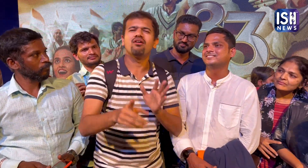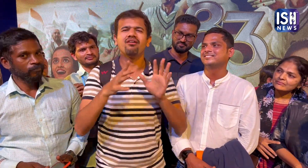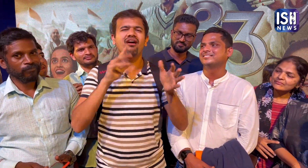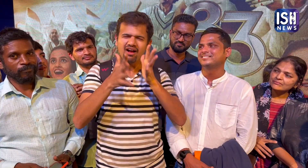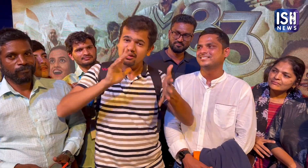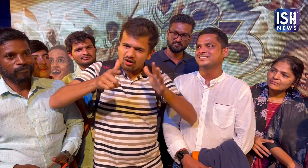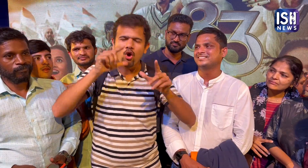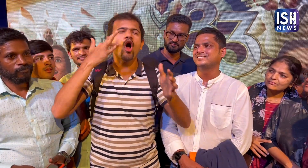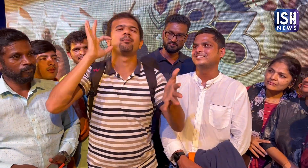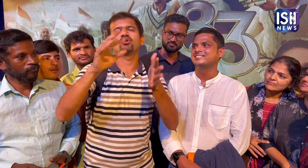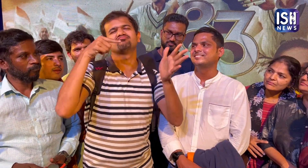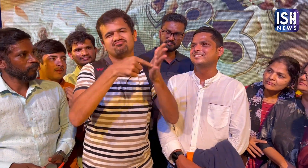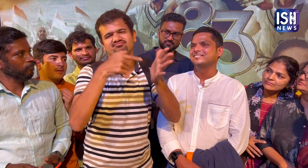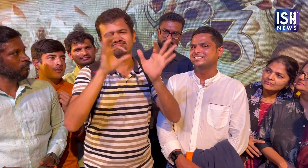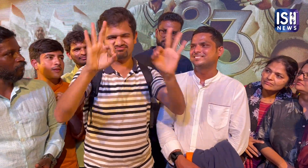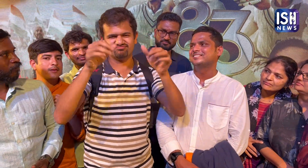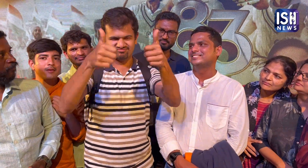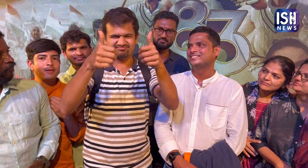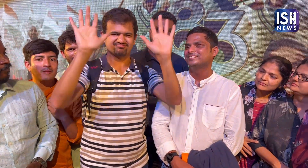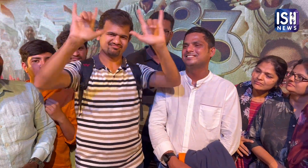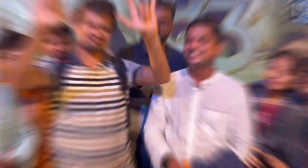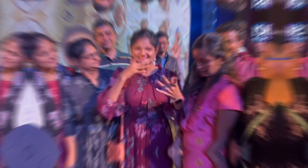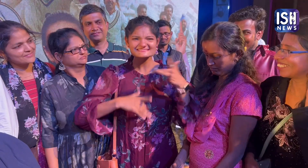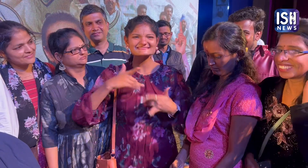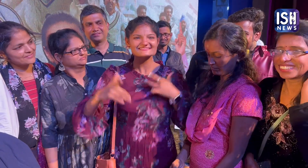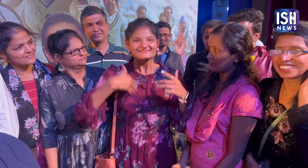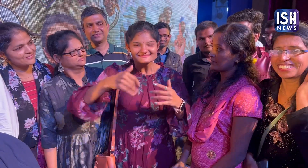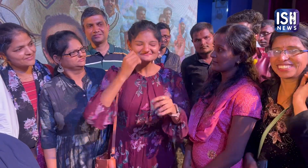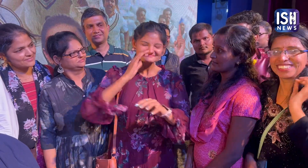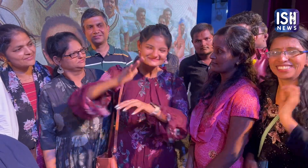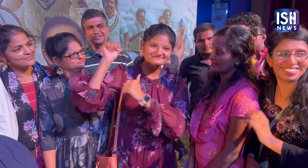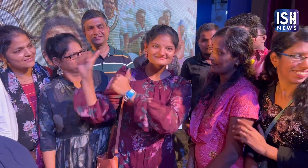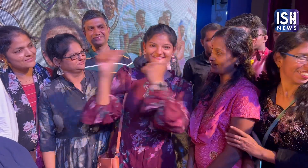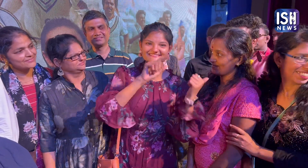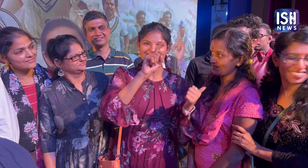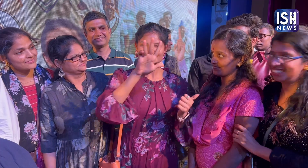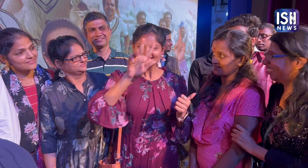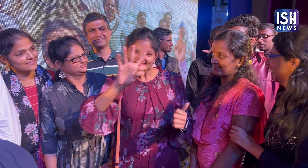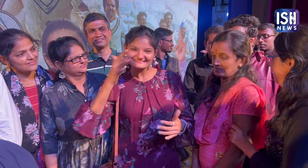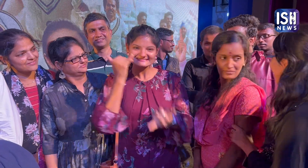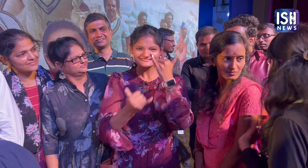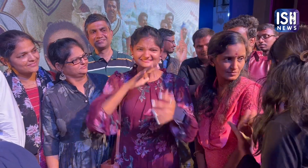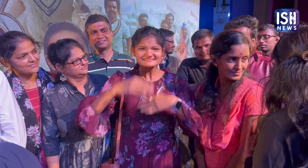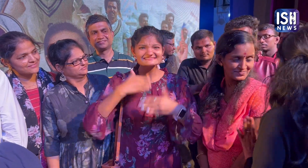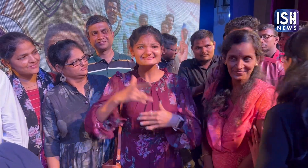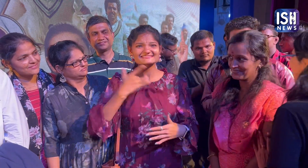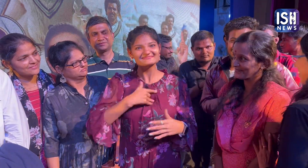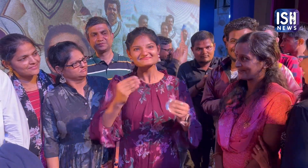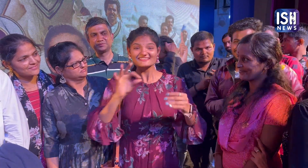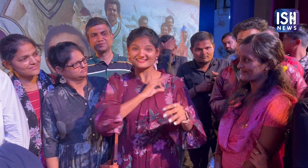अच्छी प्रगति कर सकते हैं लेकिन सांकेदिक भाषा महत्वा पूर्ण है 1983 में जो हुआ उसे देखना वाकई रोमान्चक था